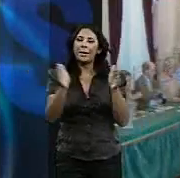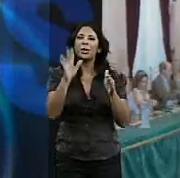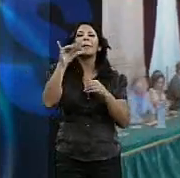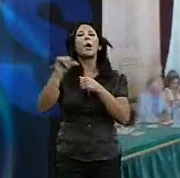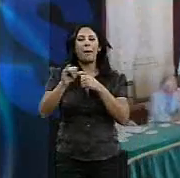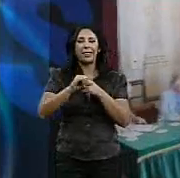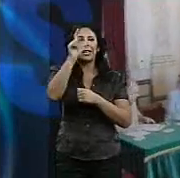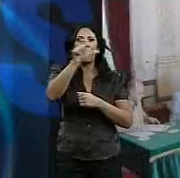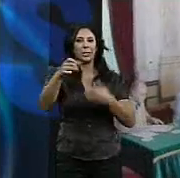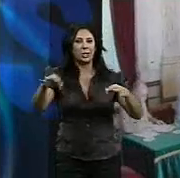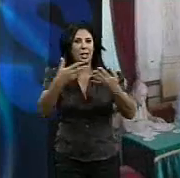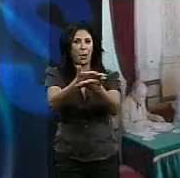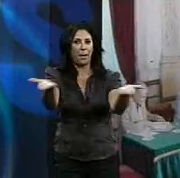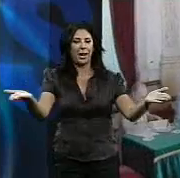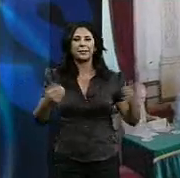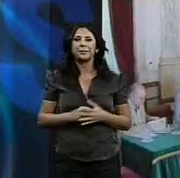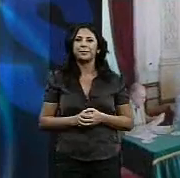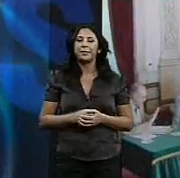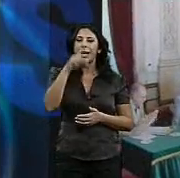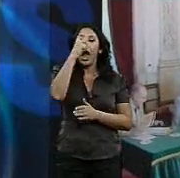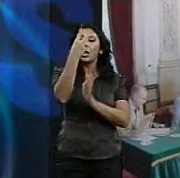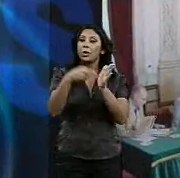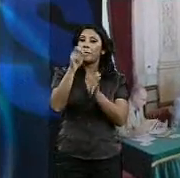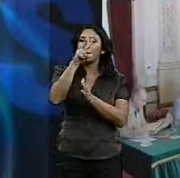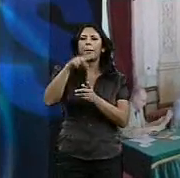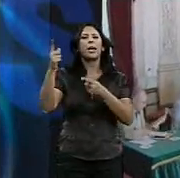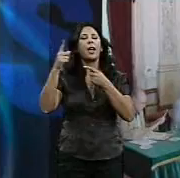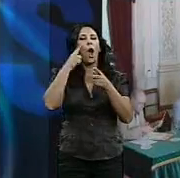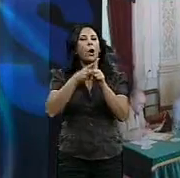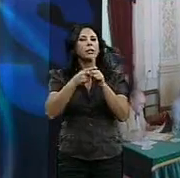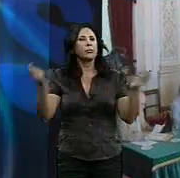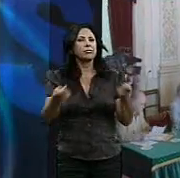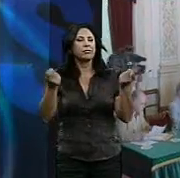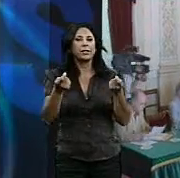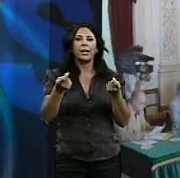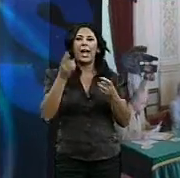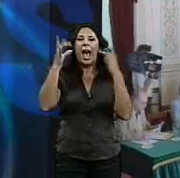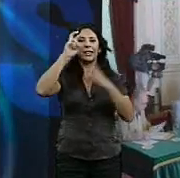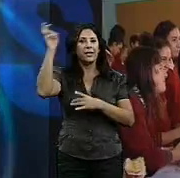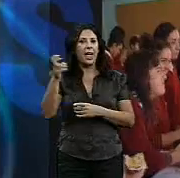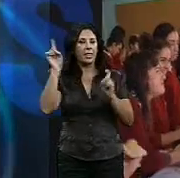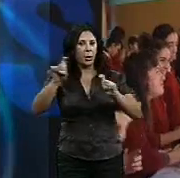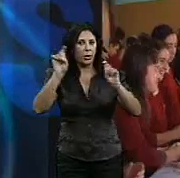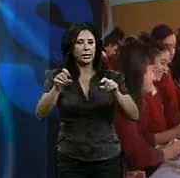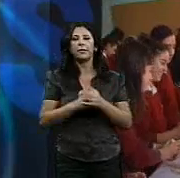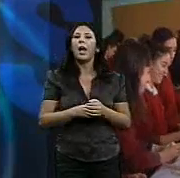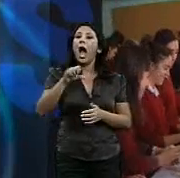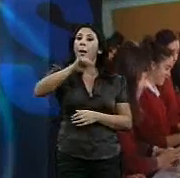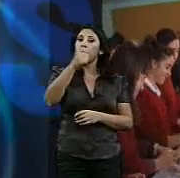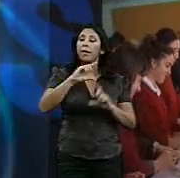ciudadanía de a pie. El 2012 promueve también una serie de actividades educativas. Según ha aprobado la Junta de Gobierno local el Ayuntamiento